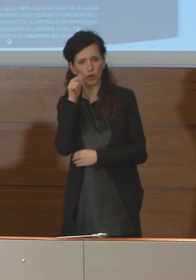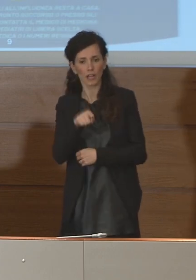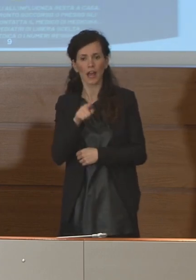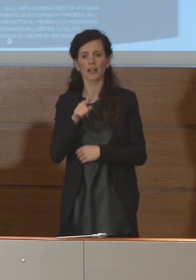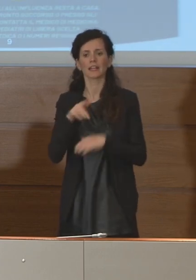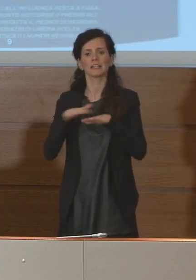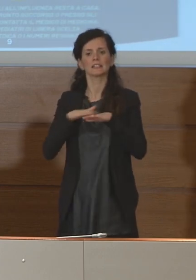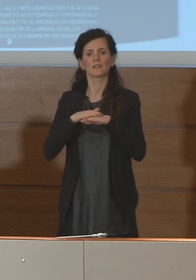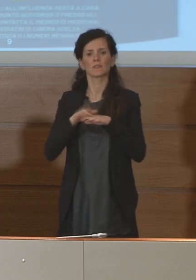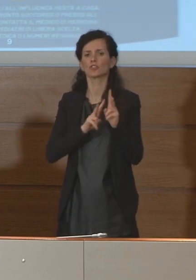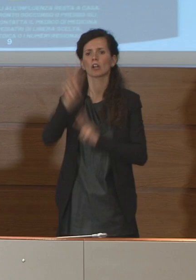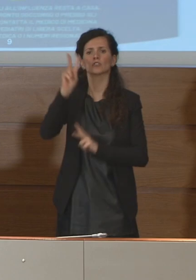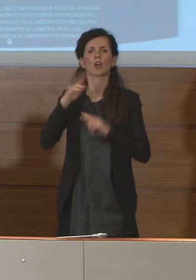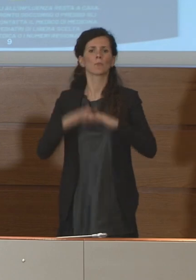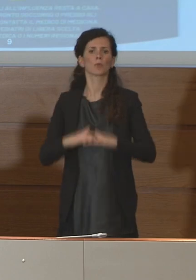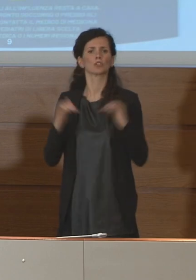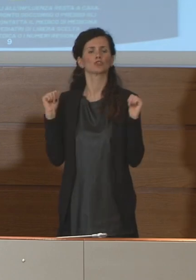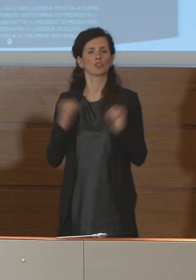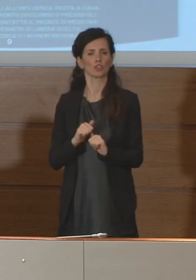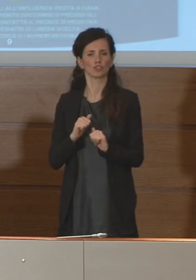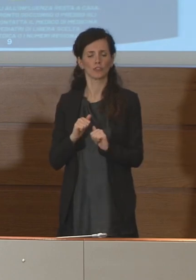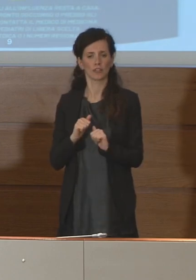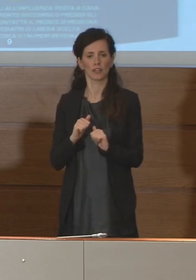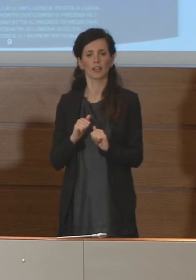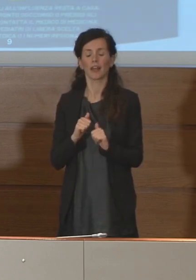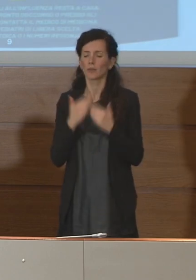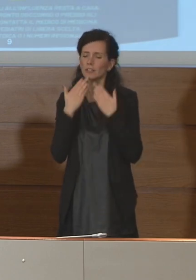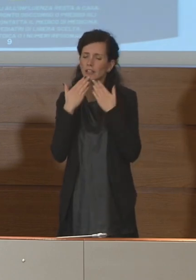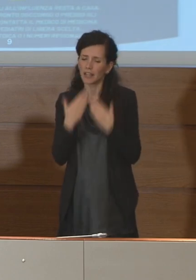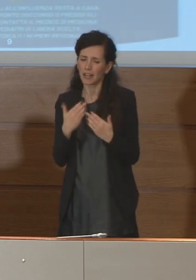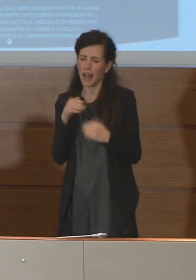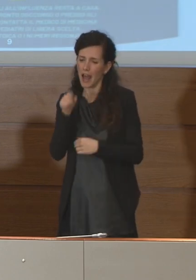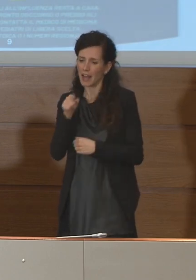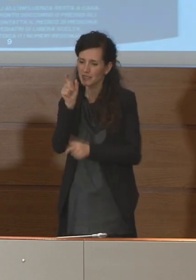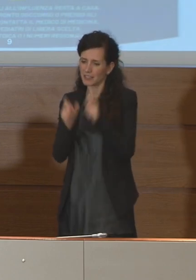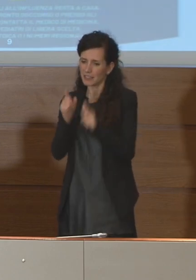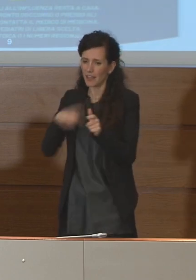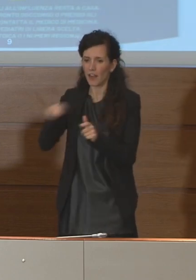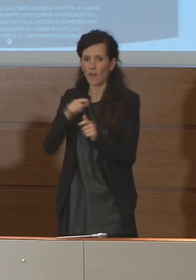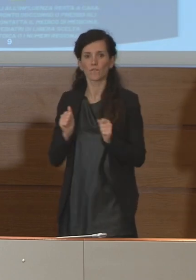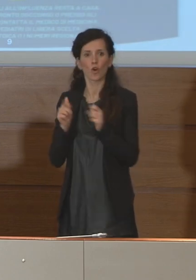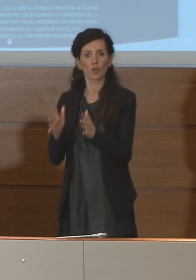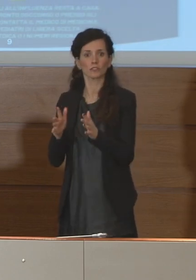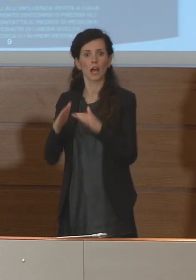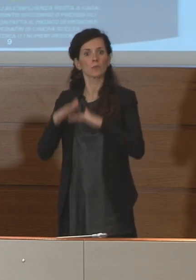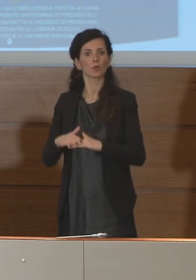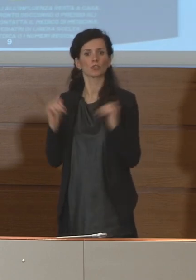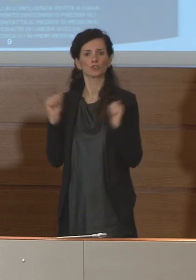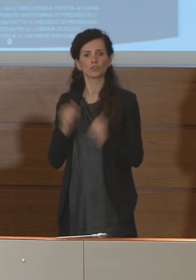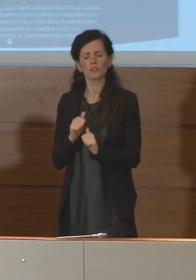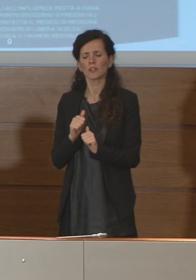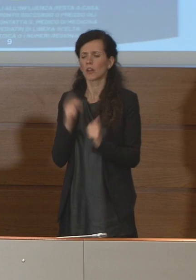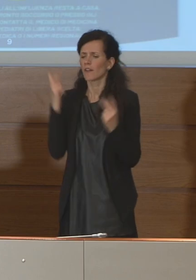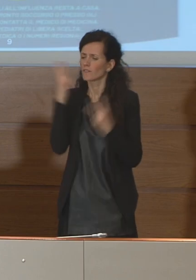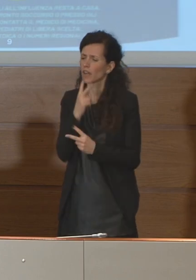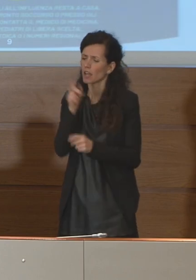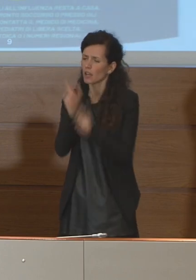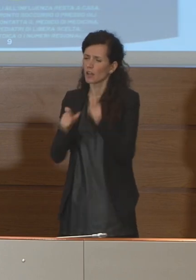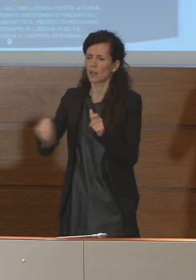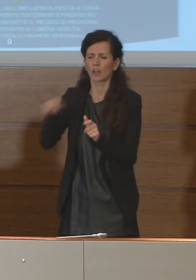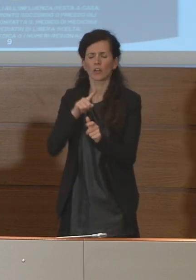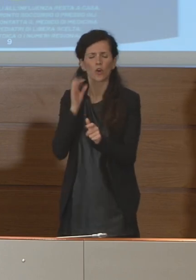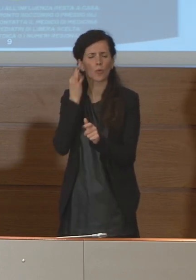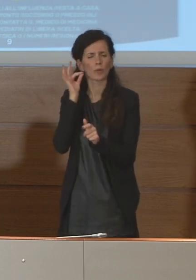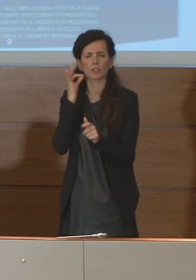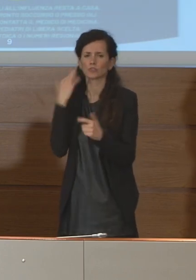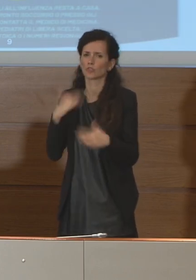Nazionale della Protezione Civile. Voglio ringraziare questi ultimi giorni perché, come sapete, sono una risorsa preziosa